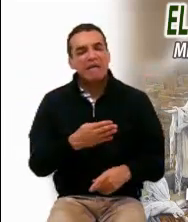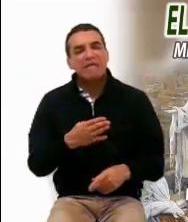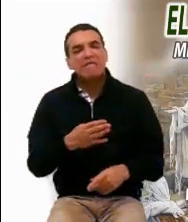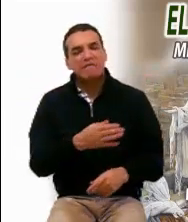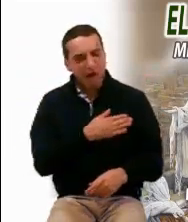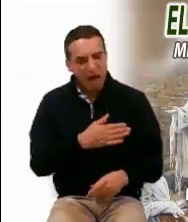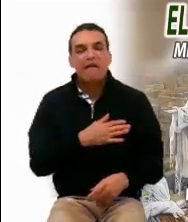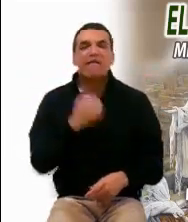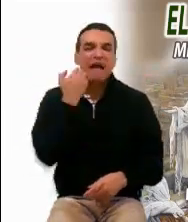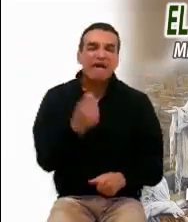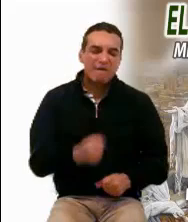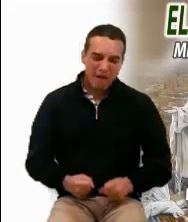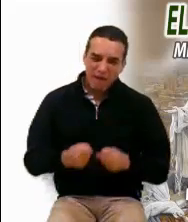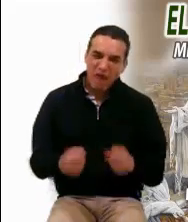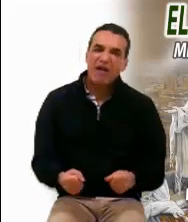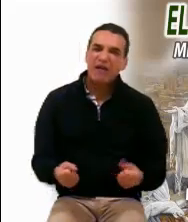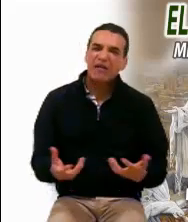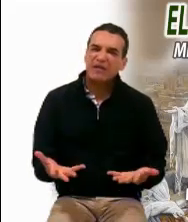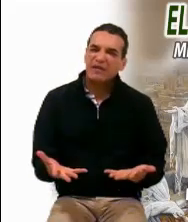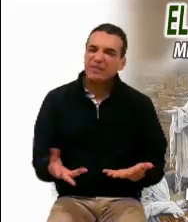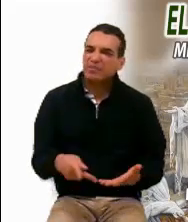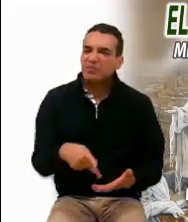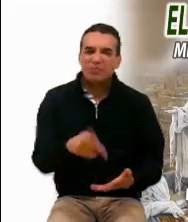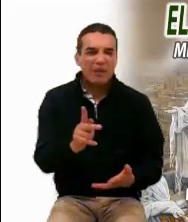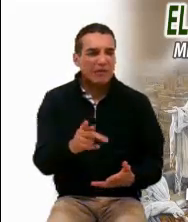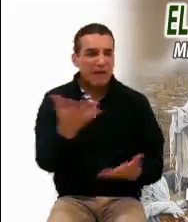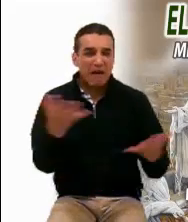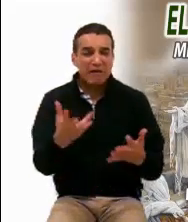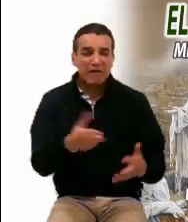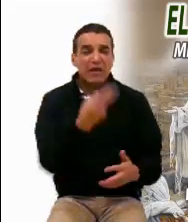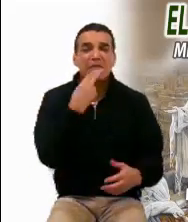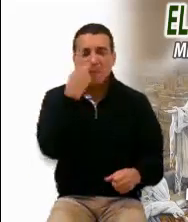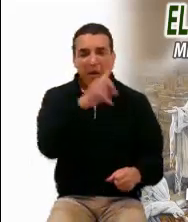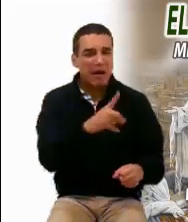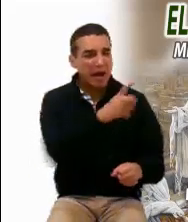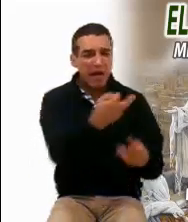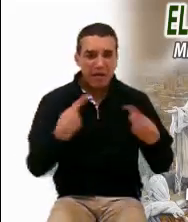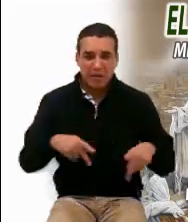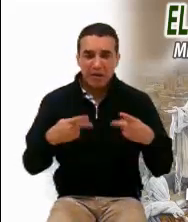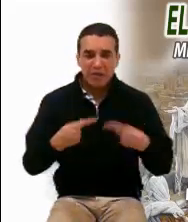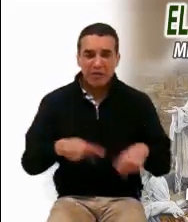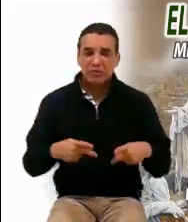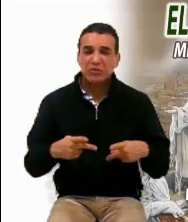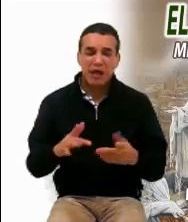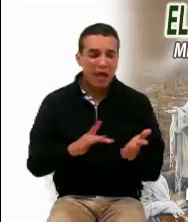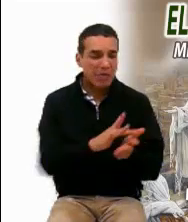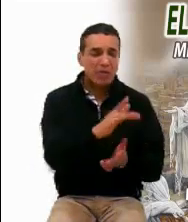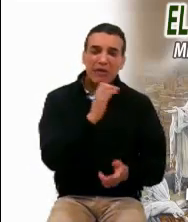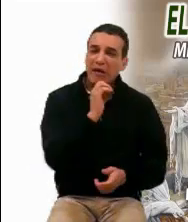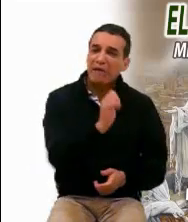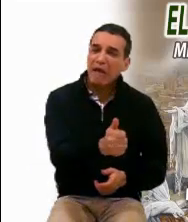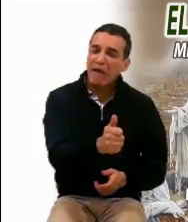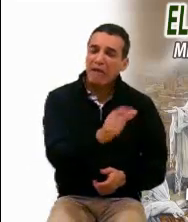pero acaban destruyendo y aniquilando al otro. No le dan oportunidad de ser, de enriquecerse,